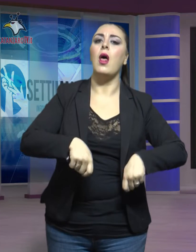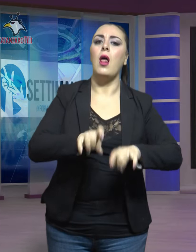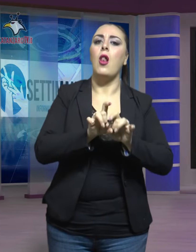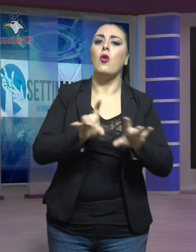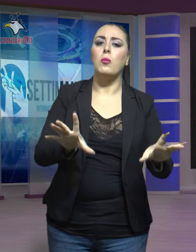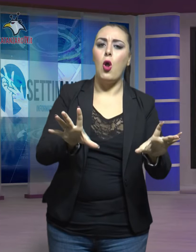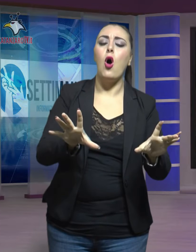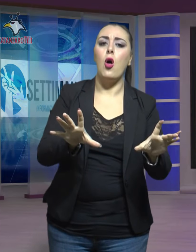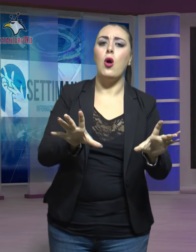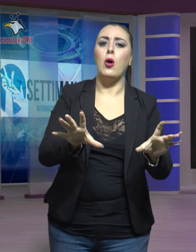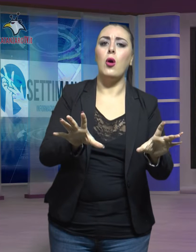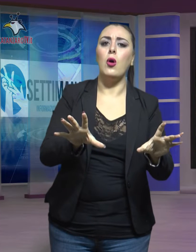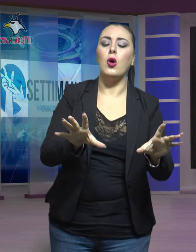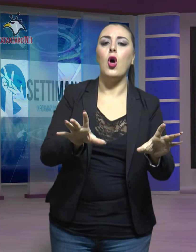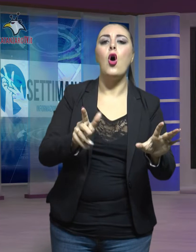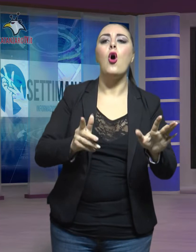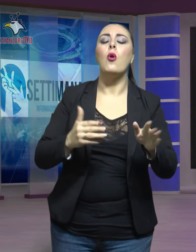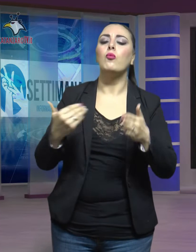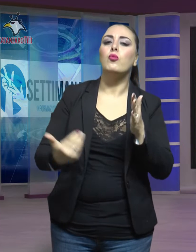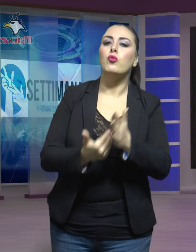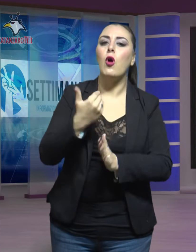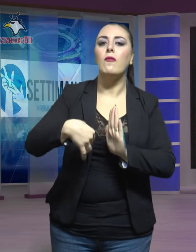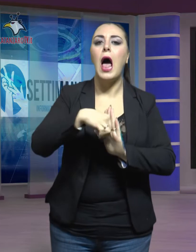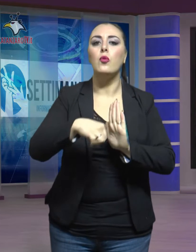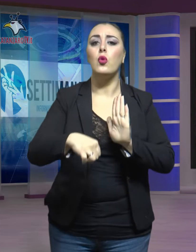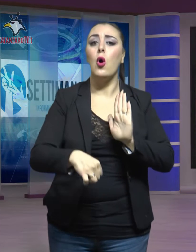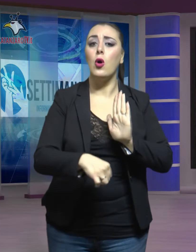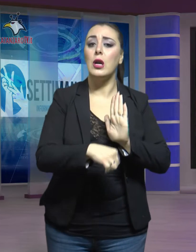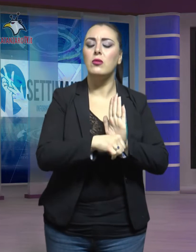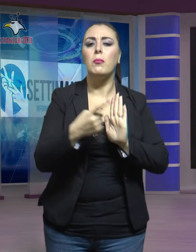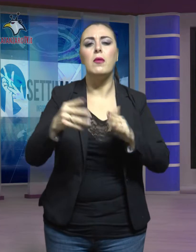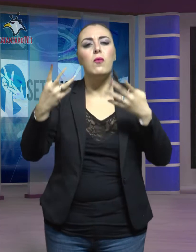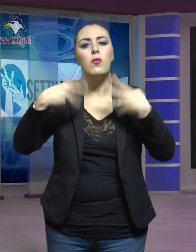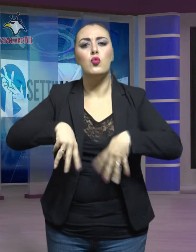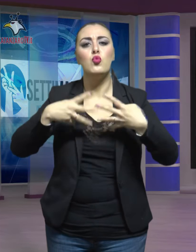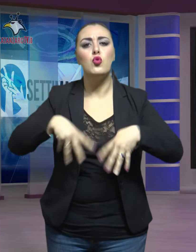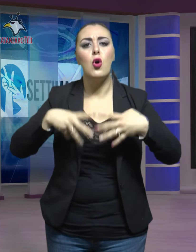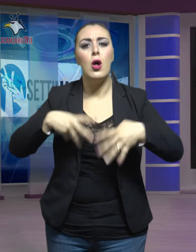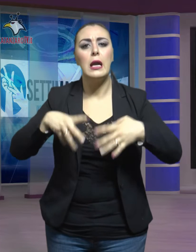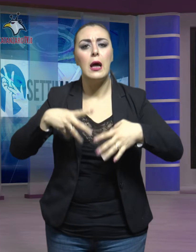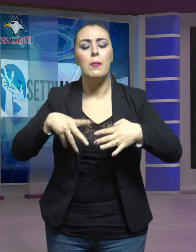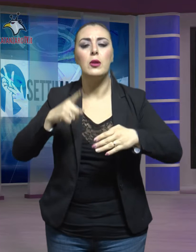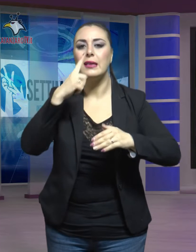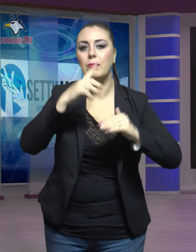nuove autorizzazioni per il funzionamento delle strutture